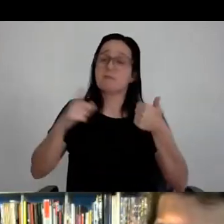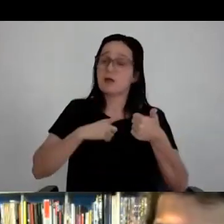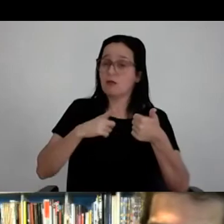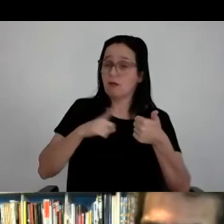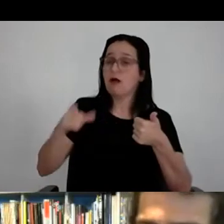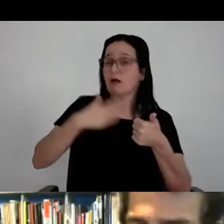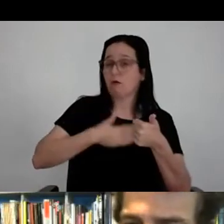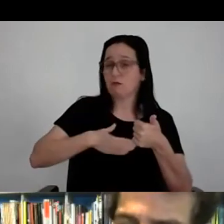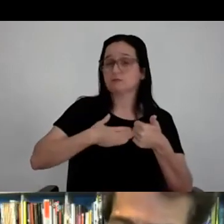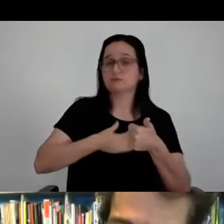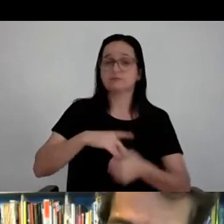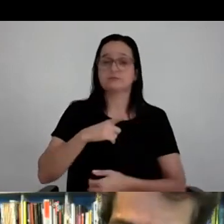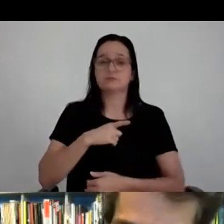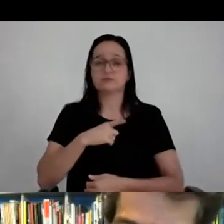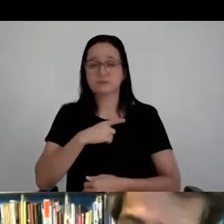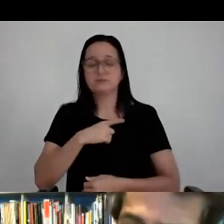vai gostar mais.